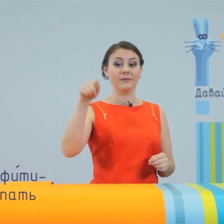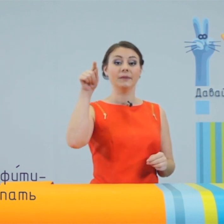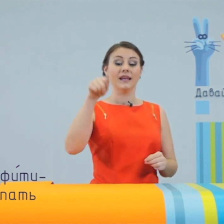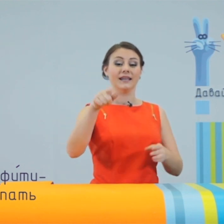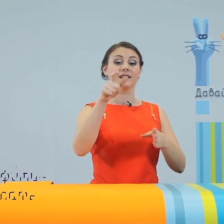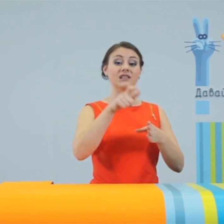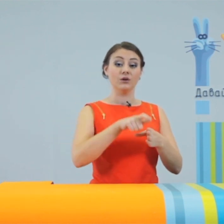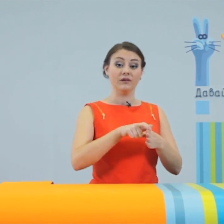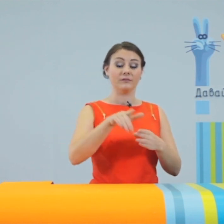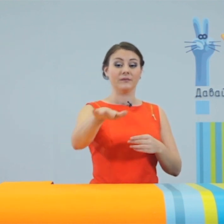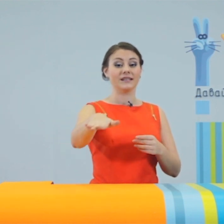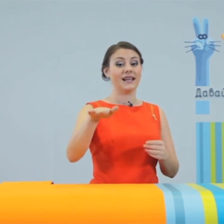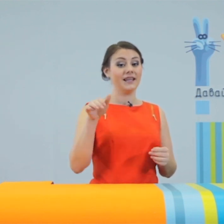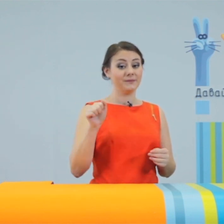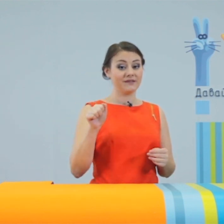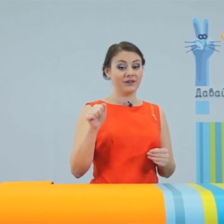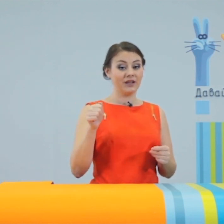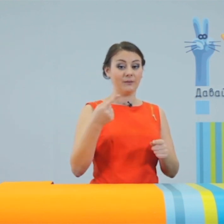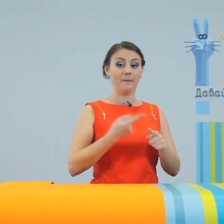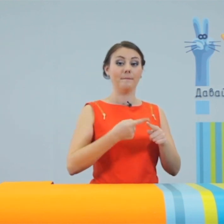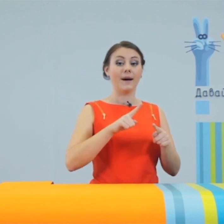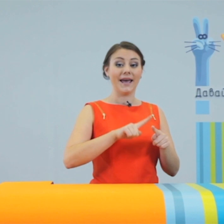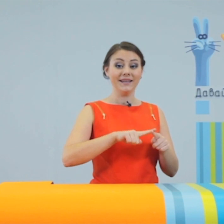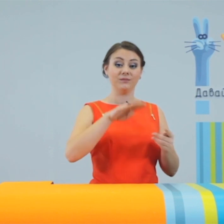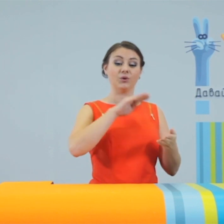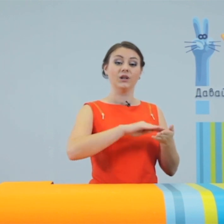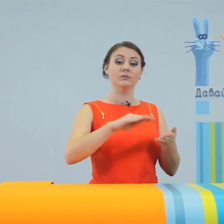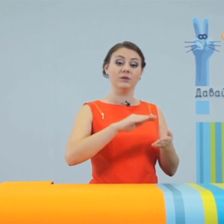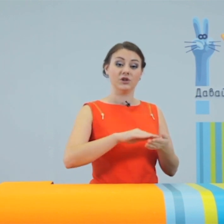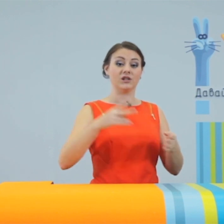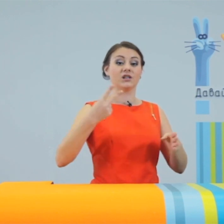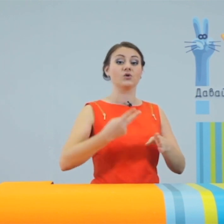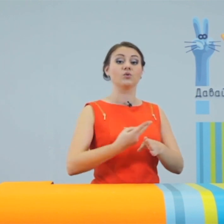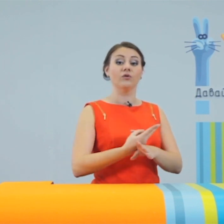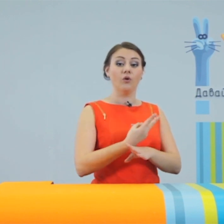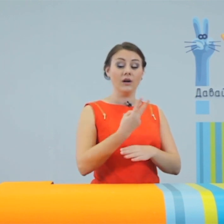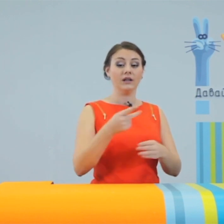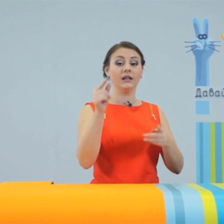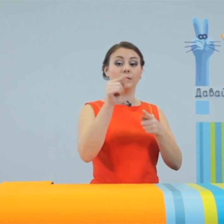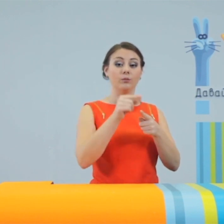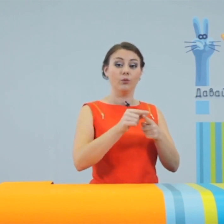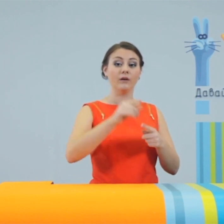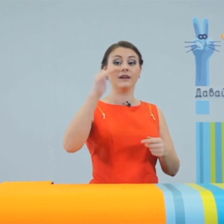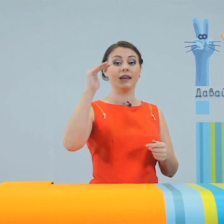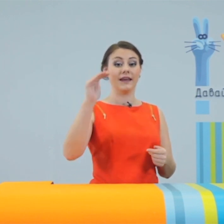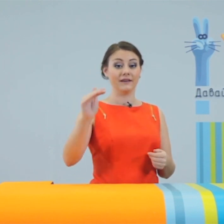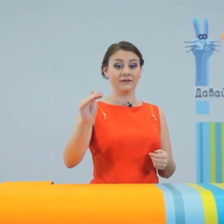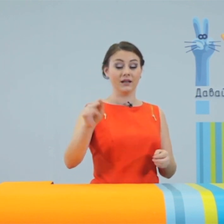Это слово заимствованное, поэтому пишется с удвоенной буквой «ф»,